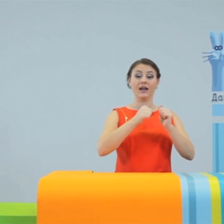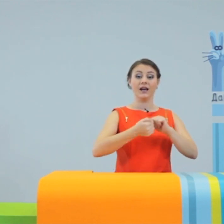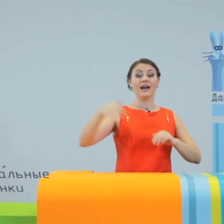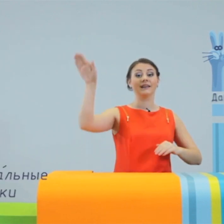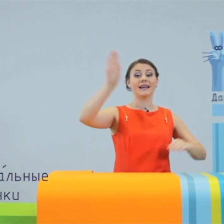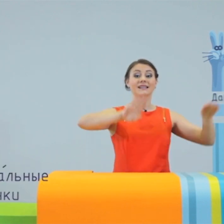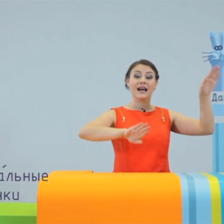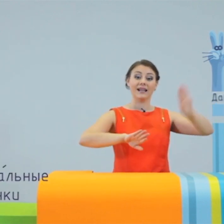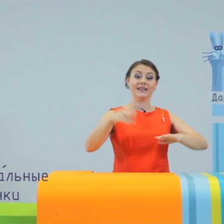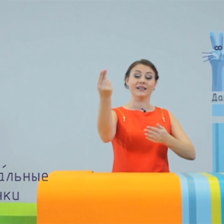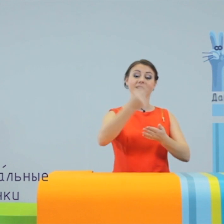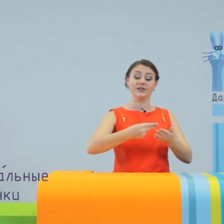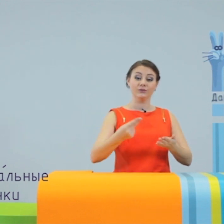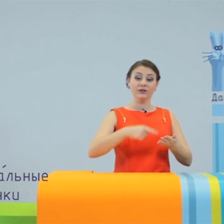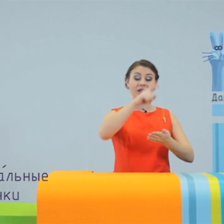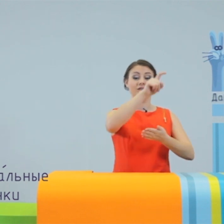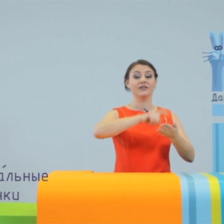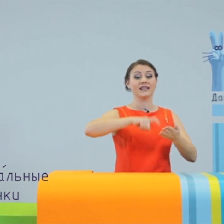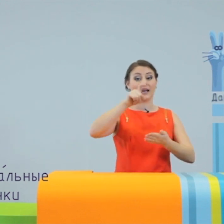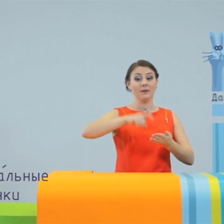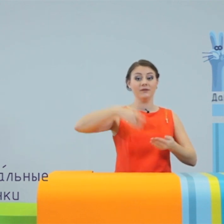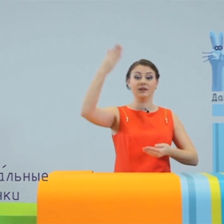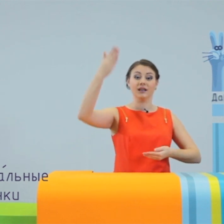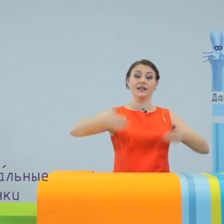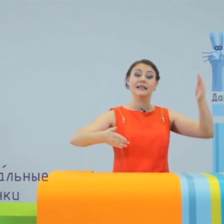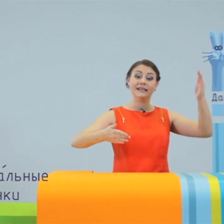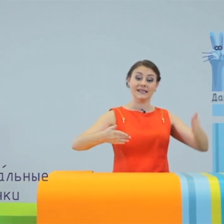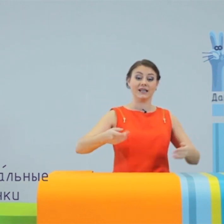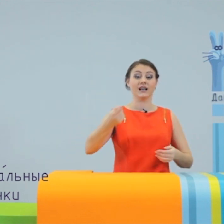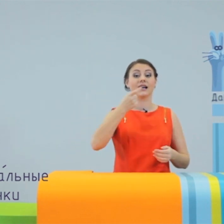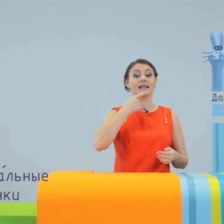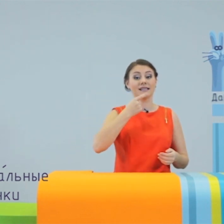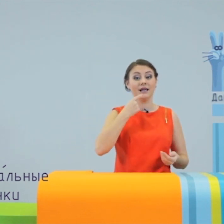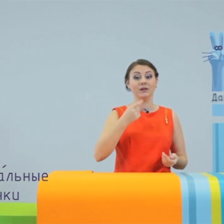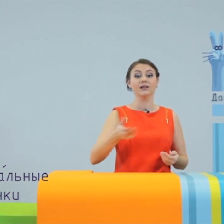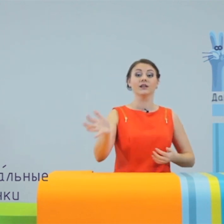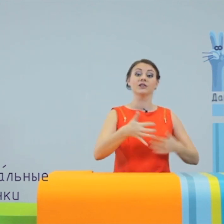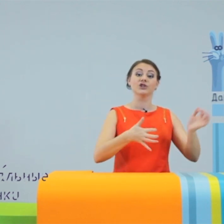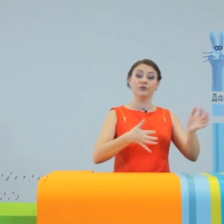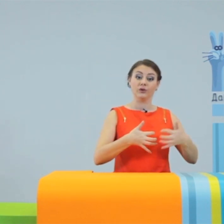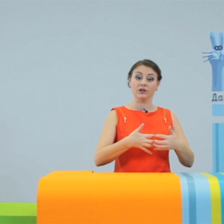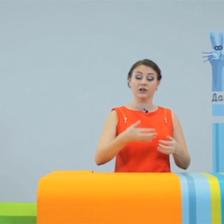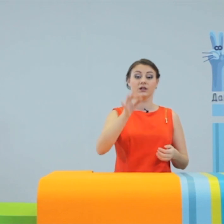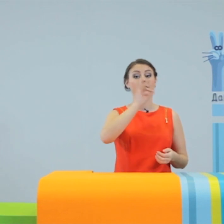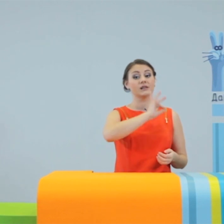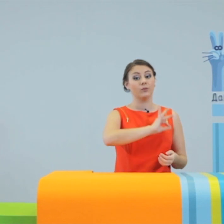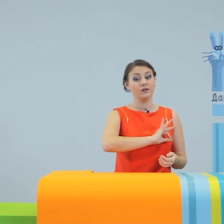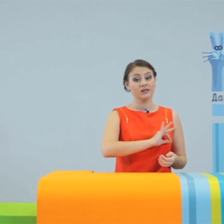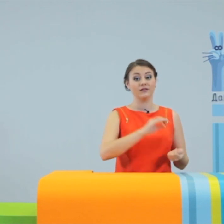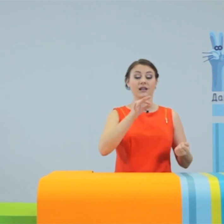Наскальные рисунки выцарапывали на стенах костями животных. Использовали